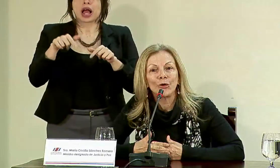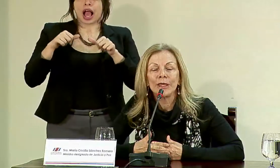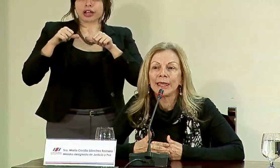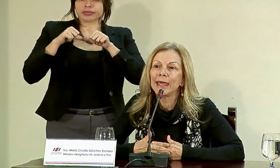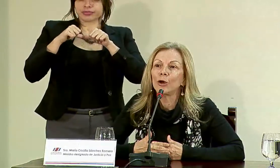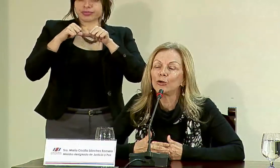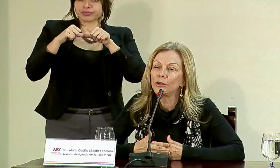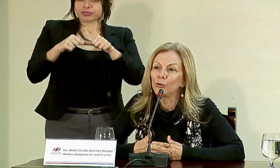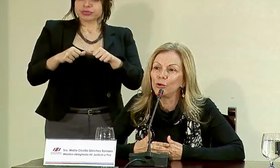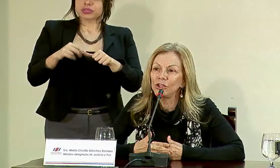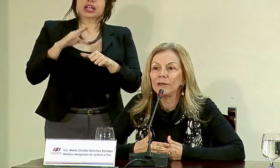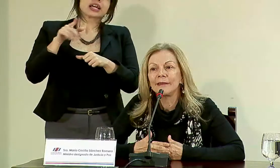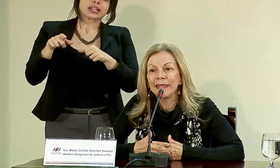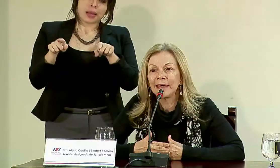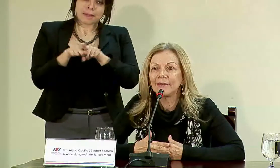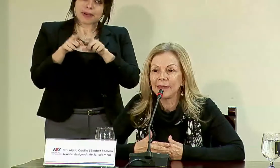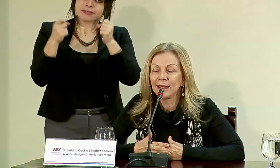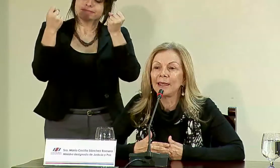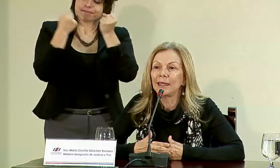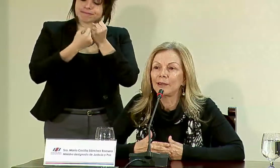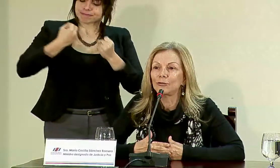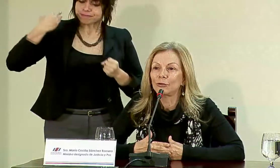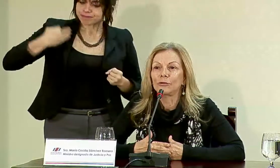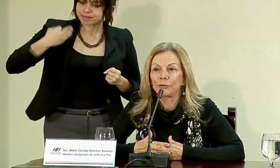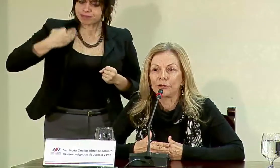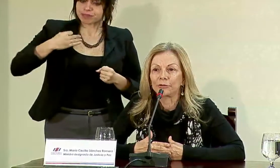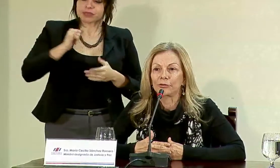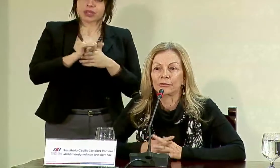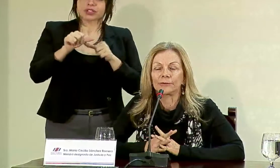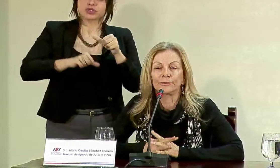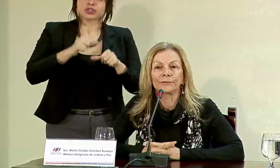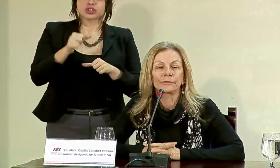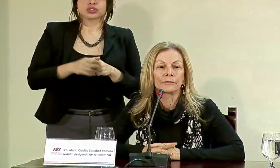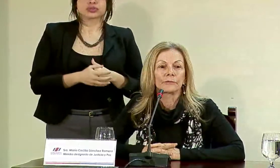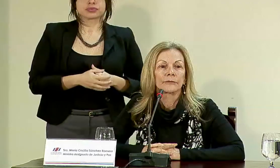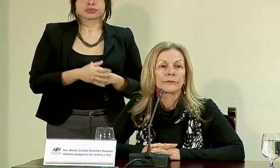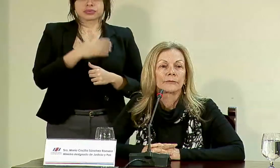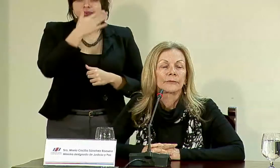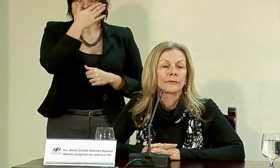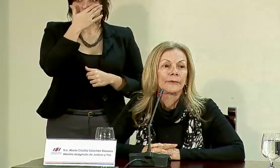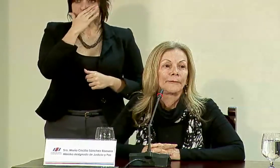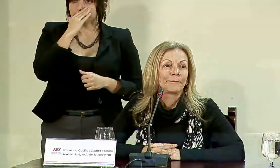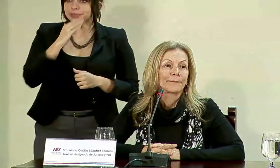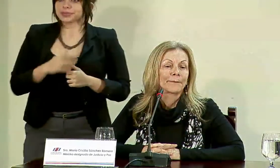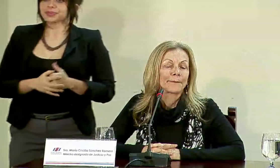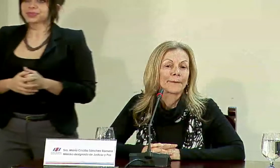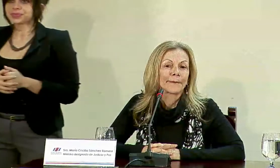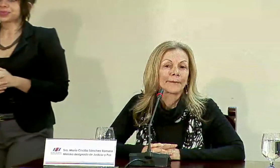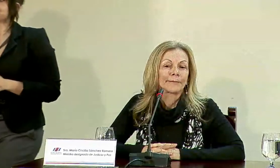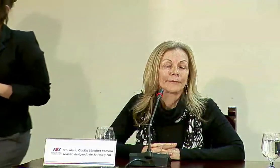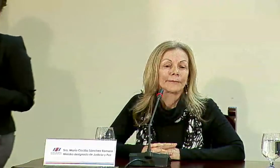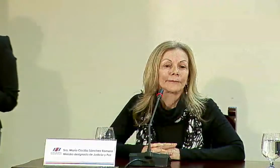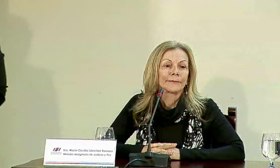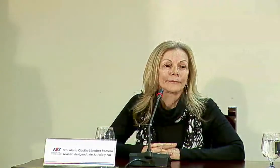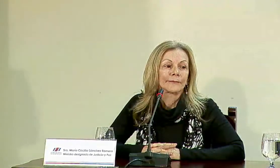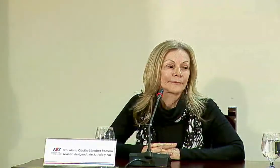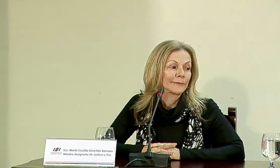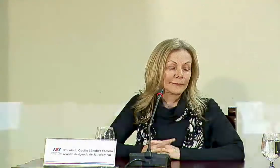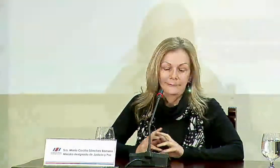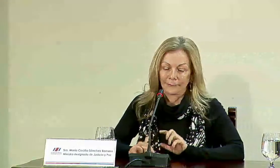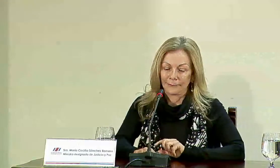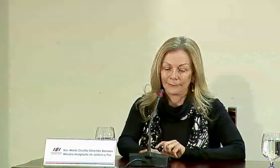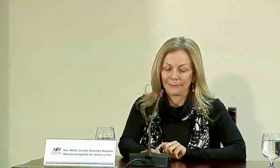mantenido y que contribuye día a día en estos esfuerzos. Muchísimas gracias. Continuamos con las